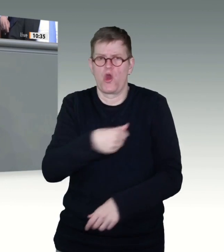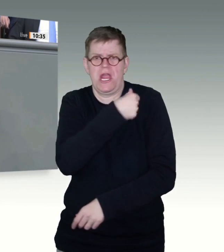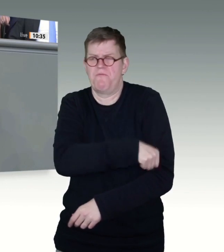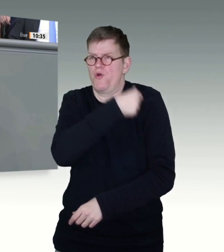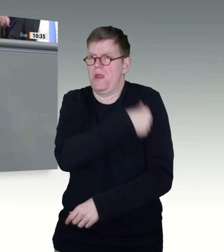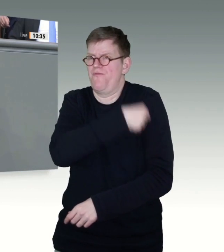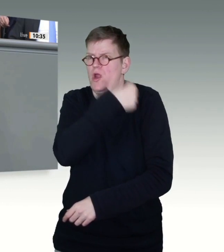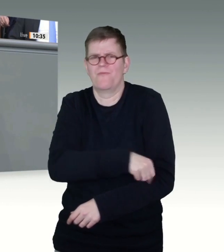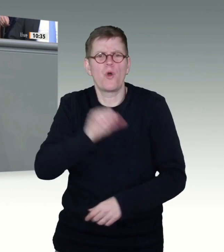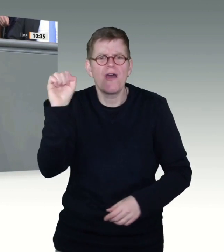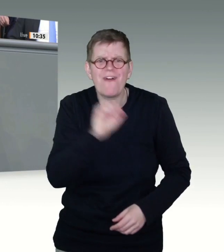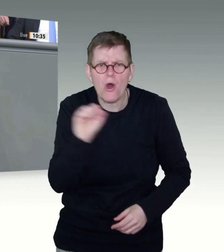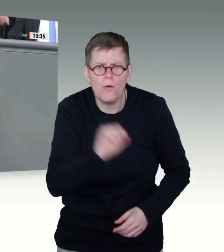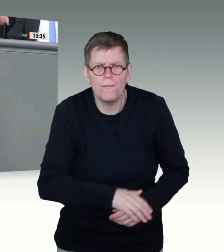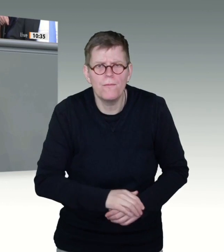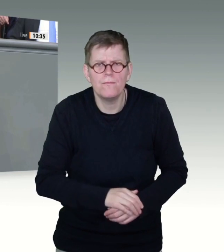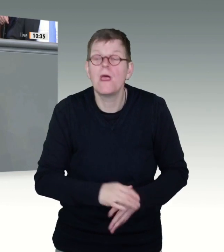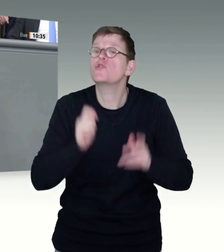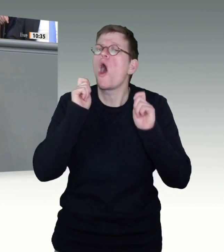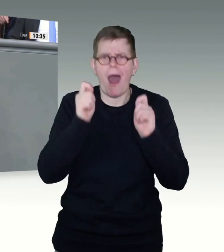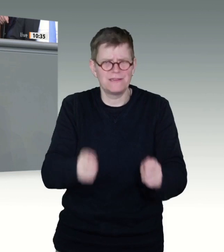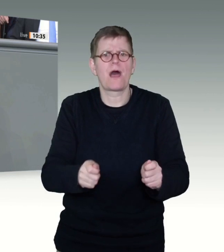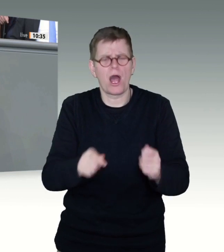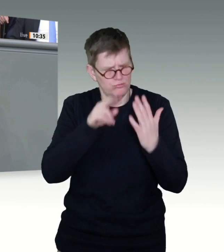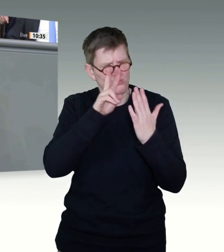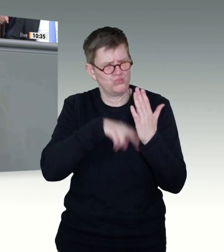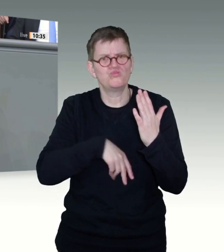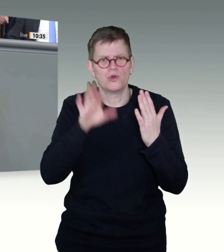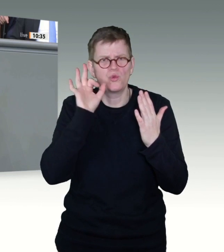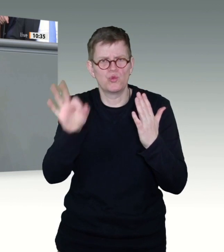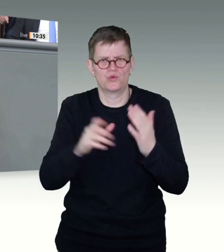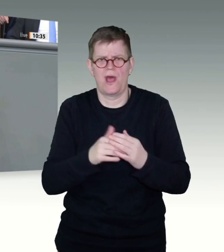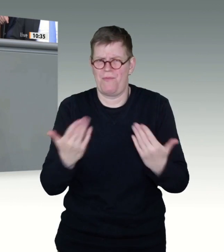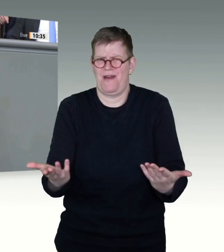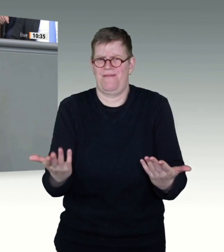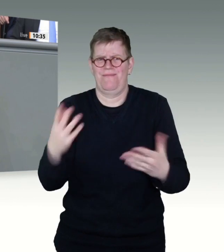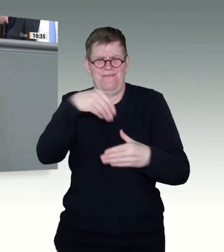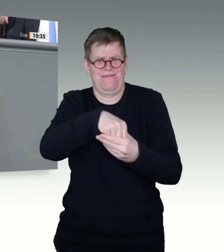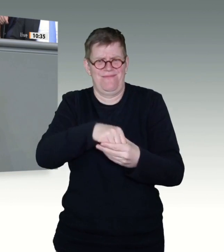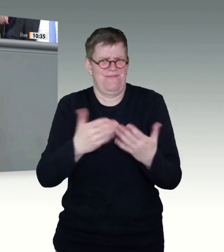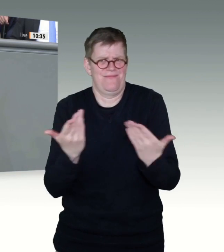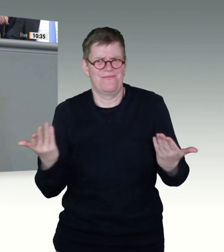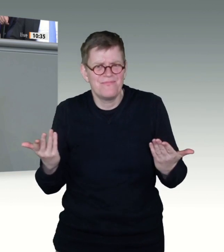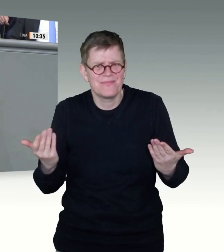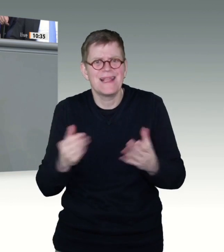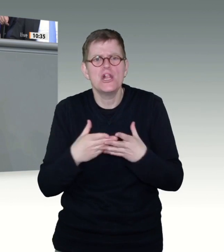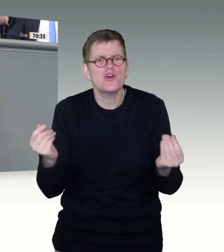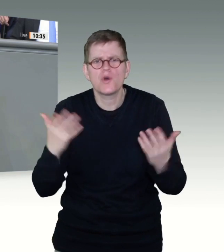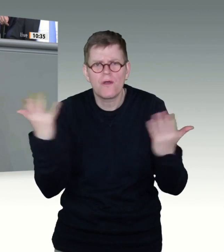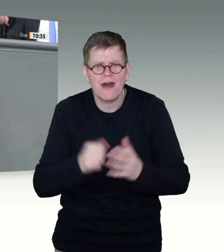Anstatt den Nachweis von Erregern sollten wir den Nachweis von Antikörpern testen. Den Test nach Erregern sollte nur bei Menschen